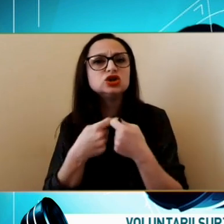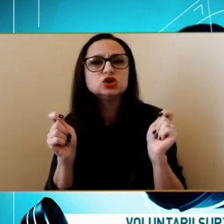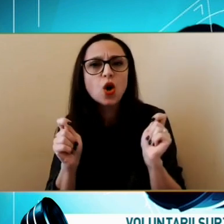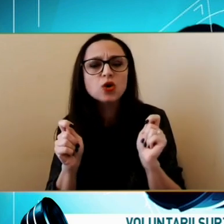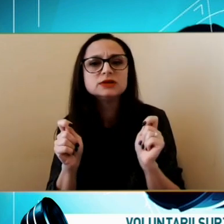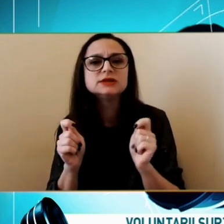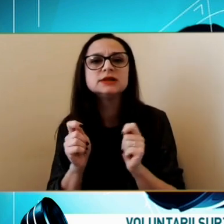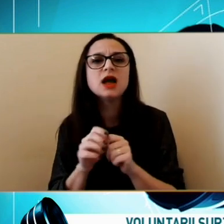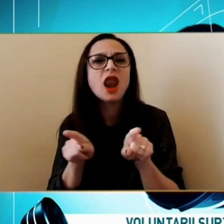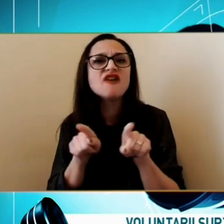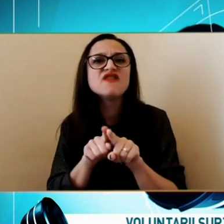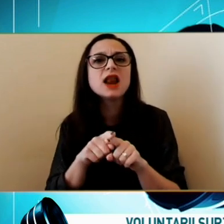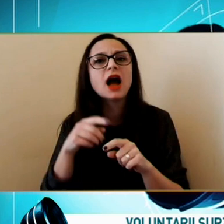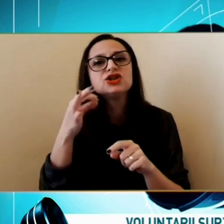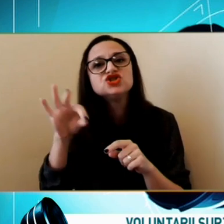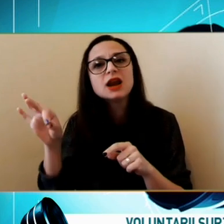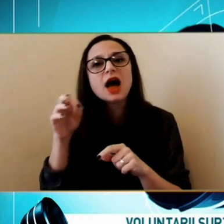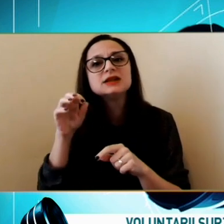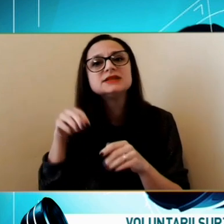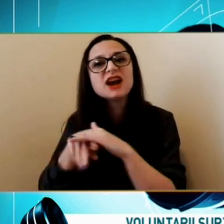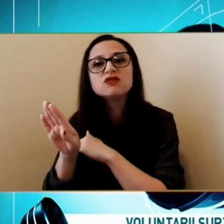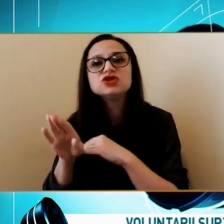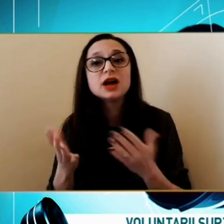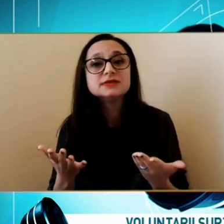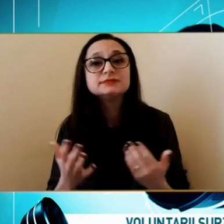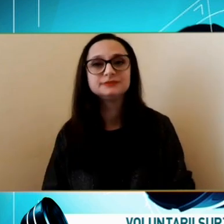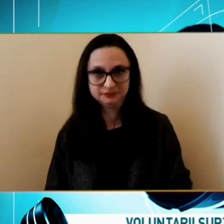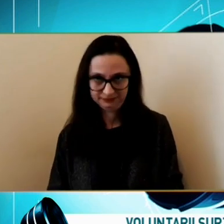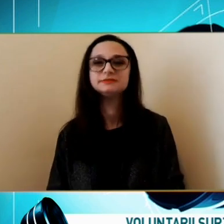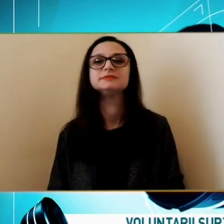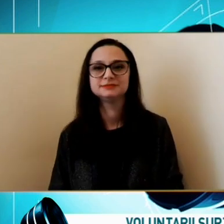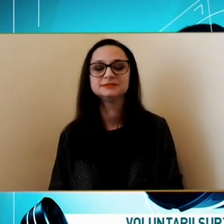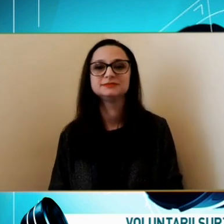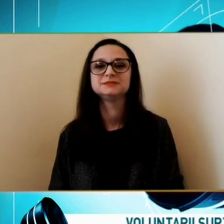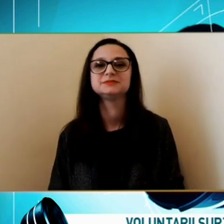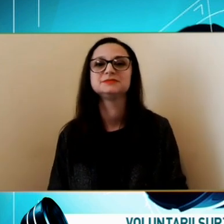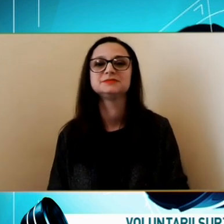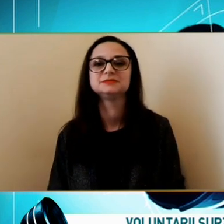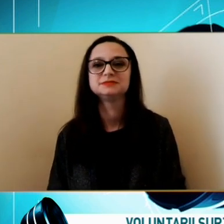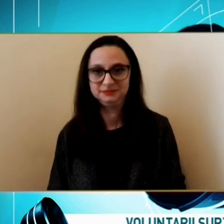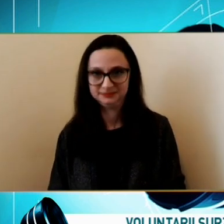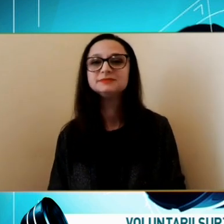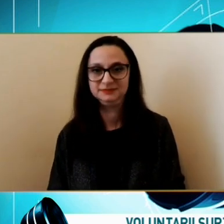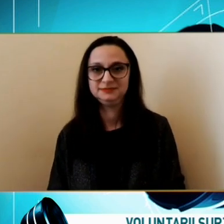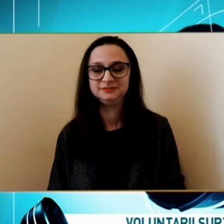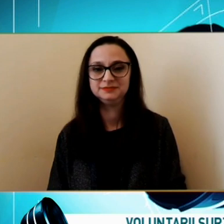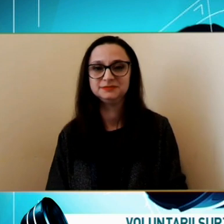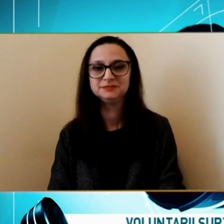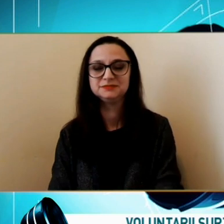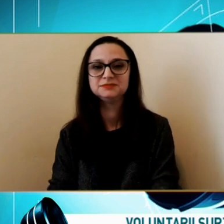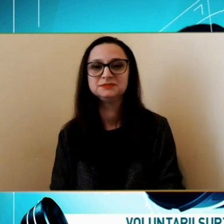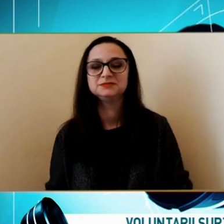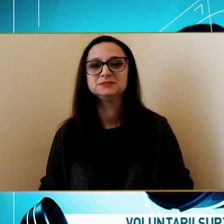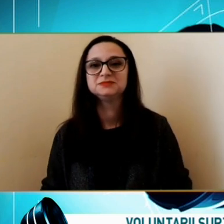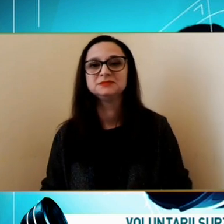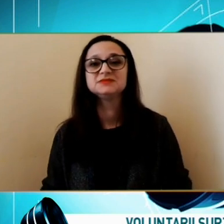dintre Refugiați Răspund eu Vă rog Răspund eu Deci în momentul În care